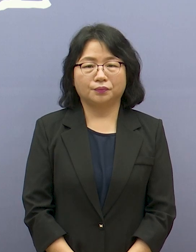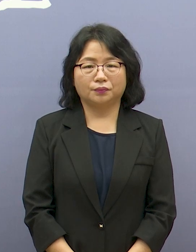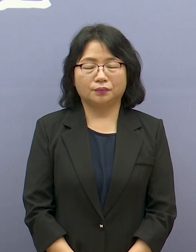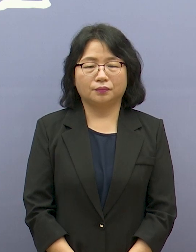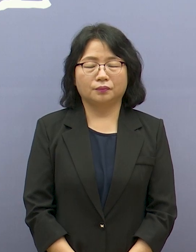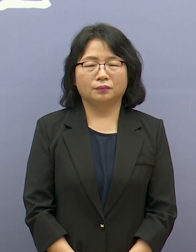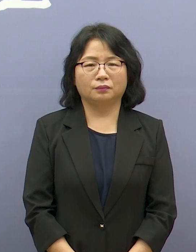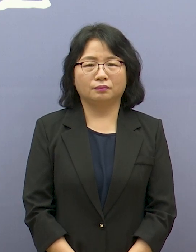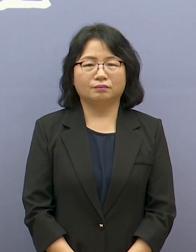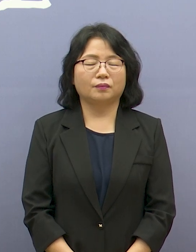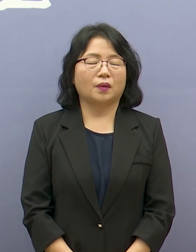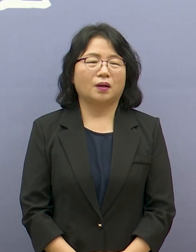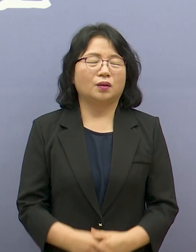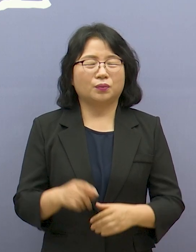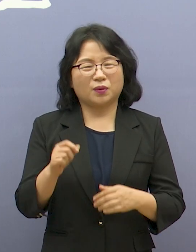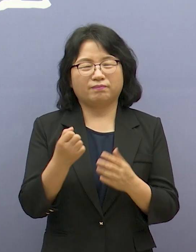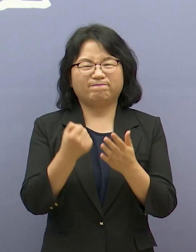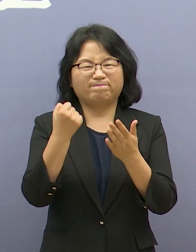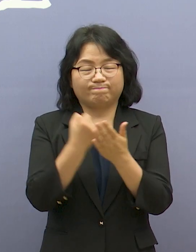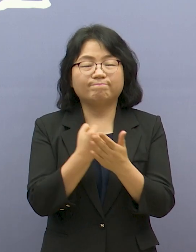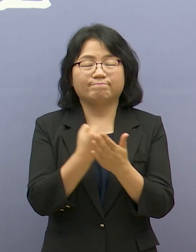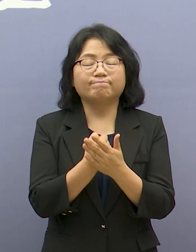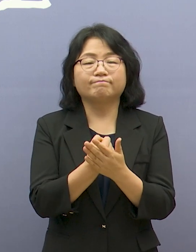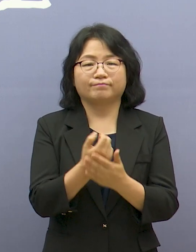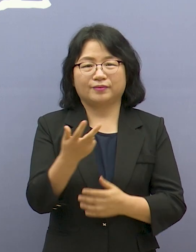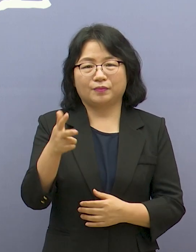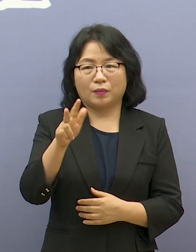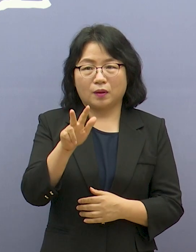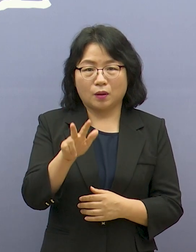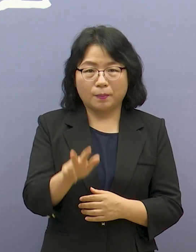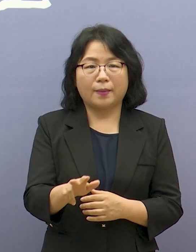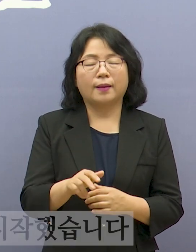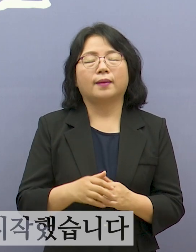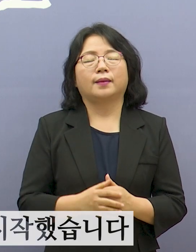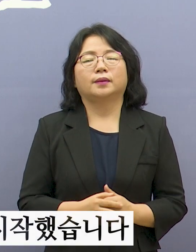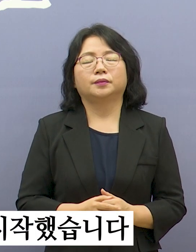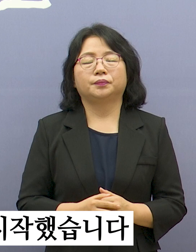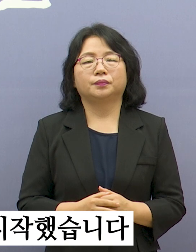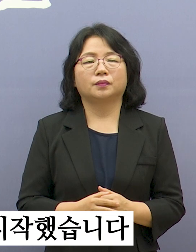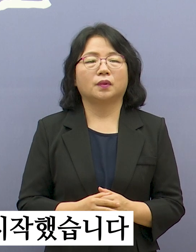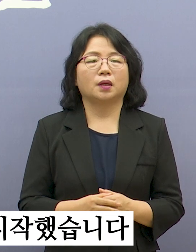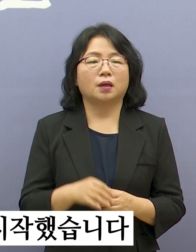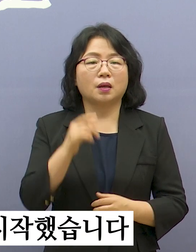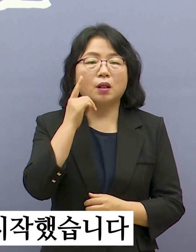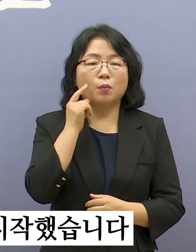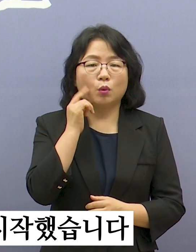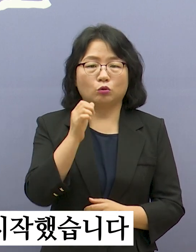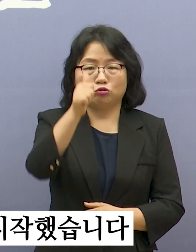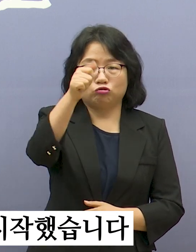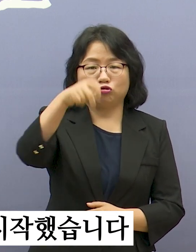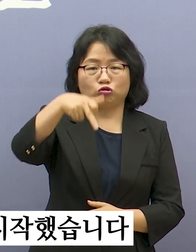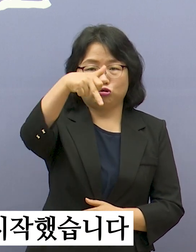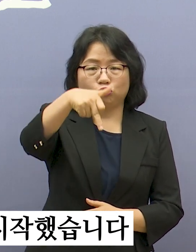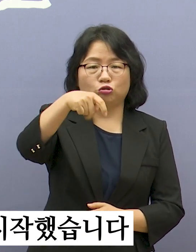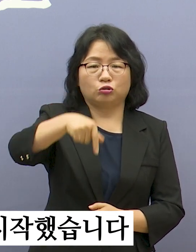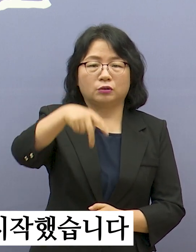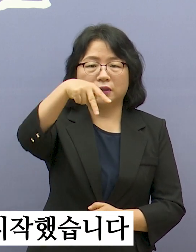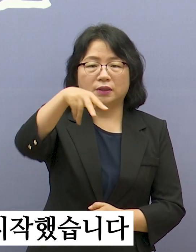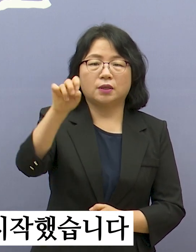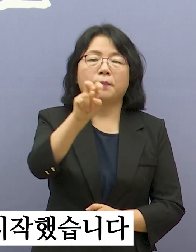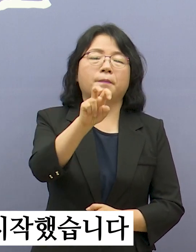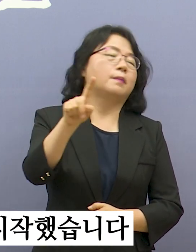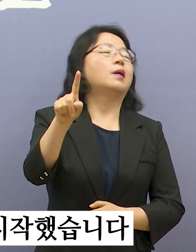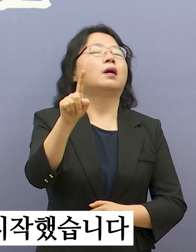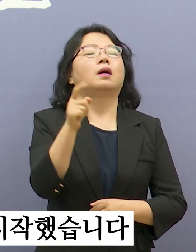유감스럽게도 후쿠시마 오염수가